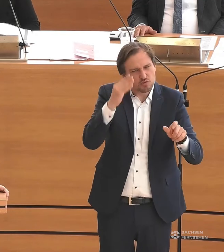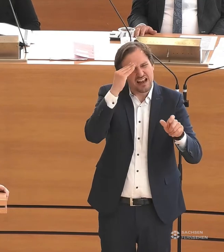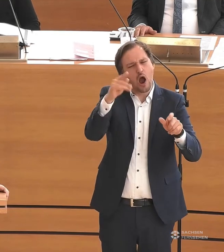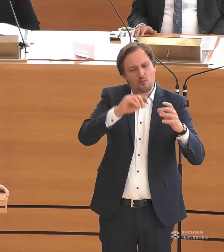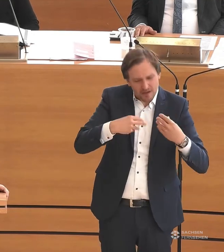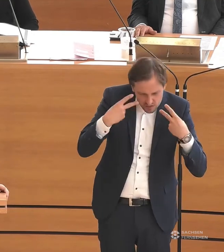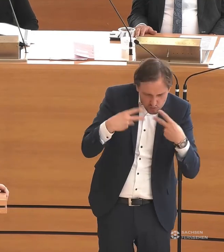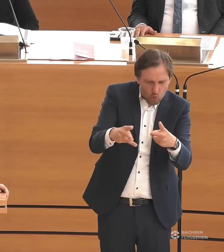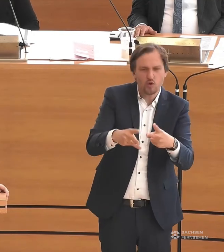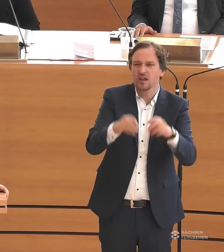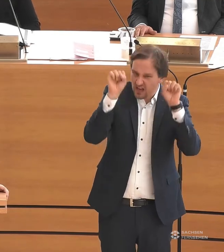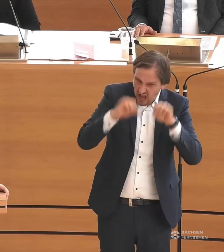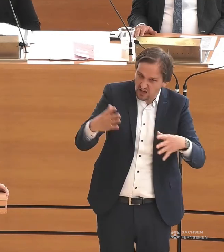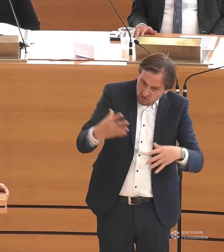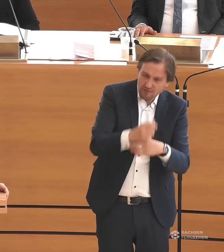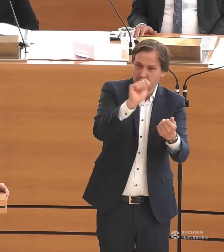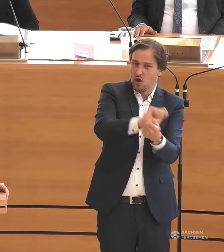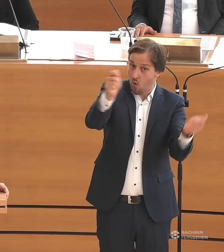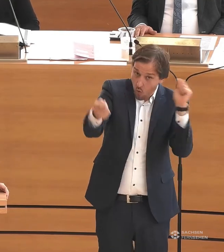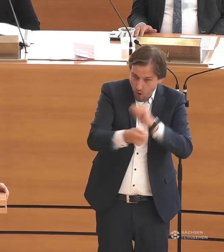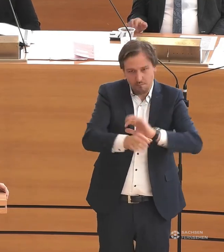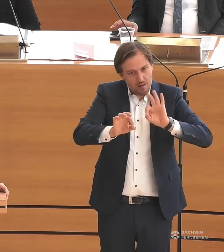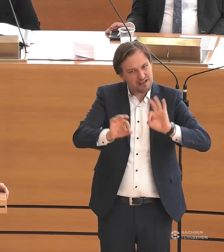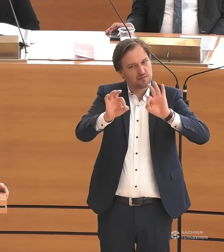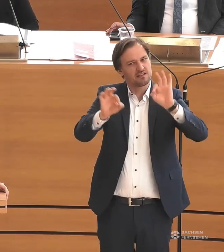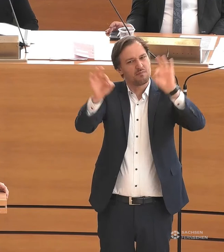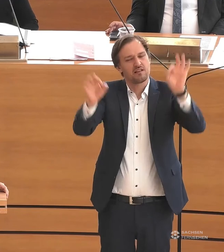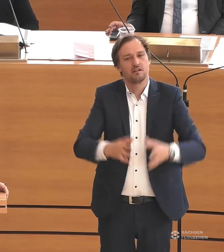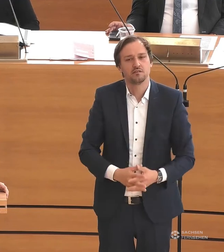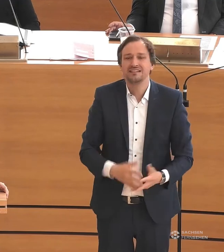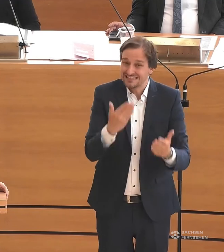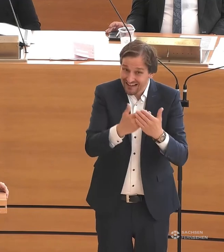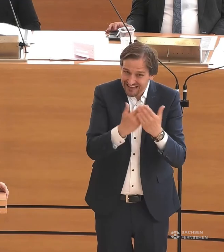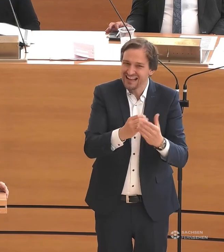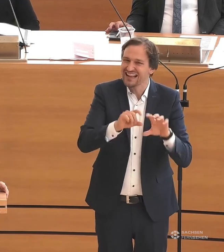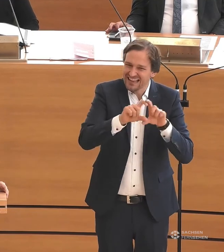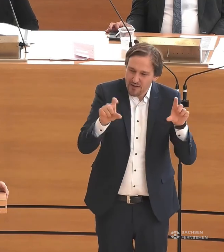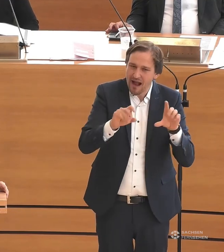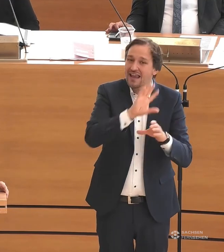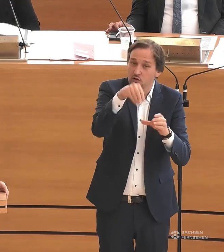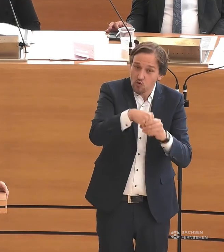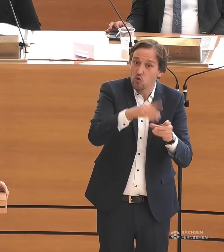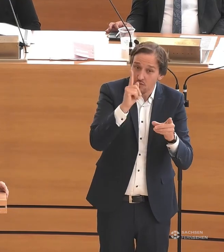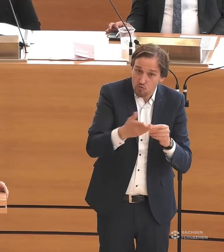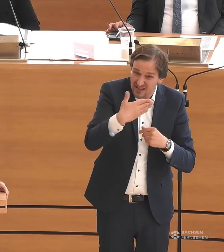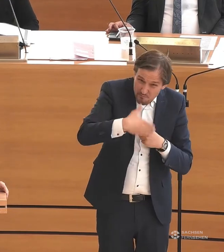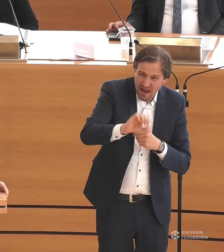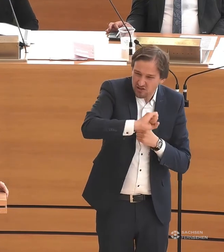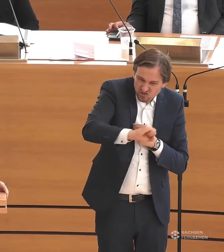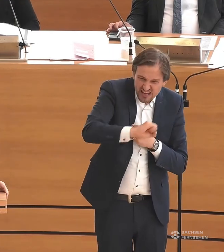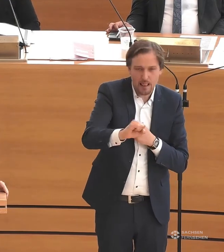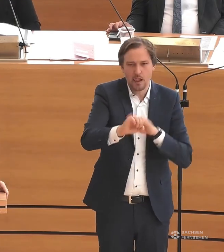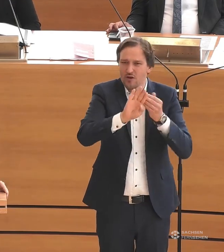daran, dass sich etwas ändern kann. Und dafür müssen wir Inklusion beschleunigen. Das bedeutet aber auch den Abbau von